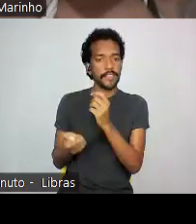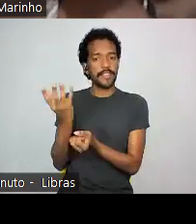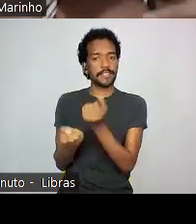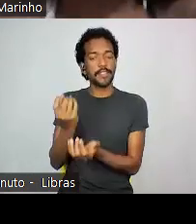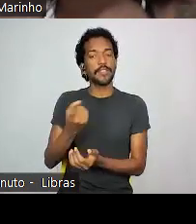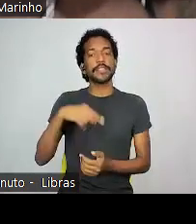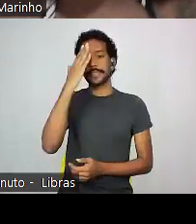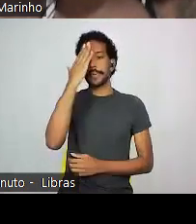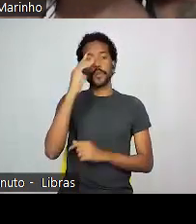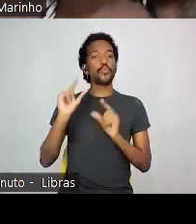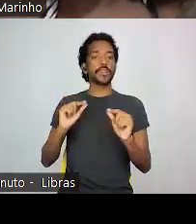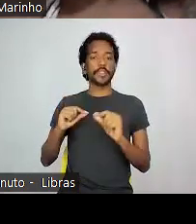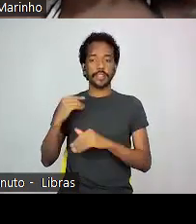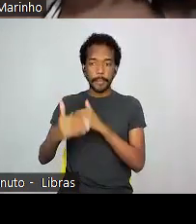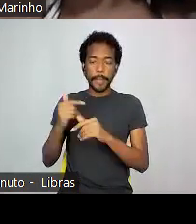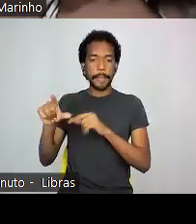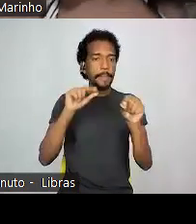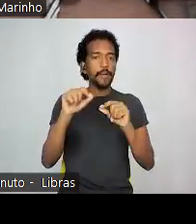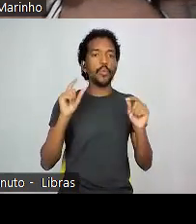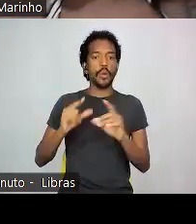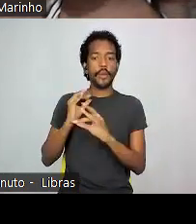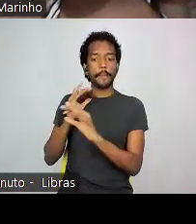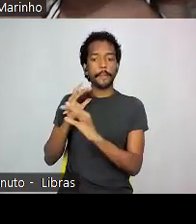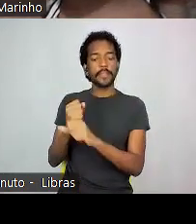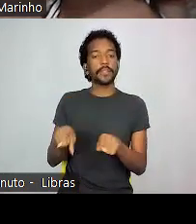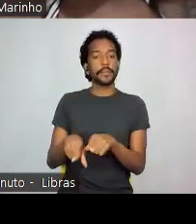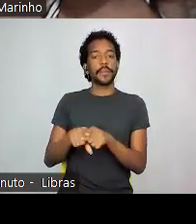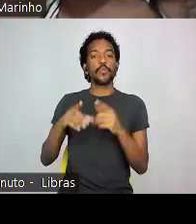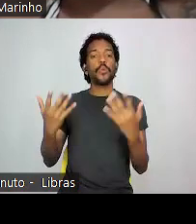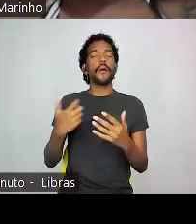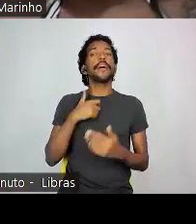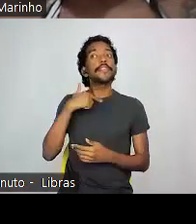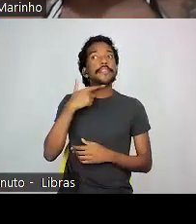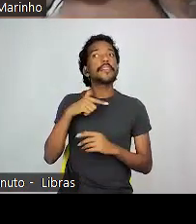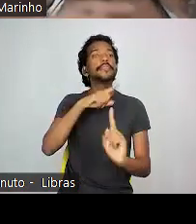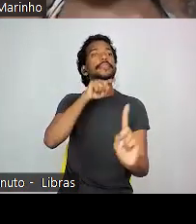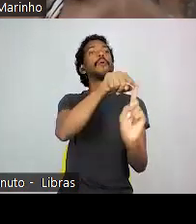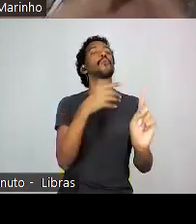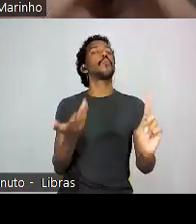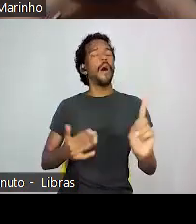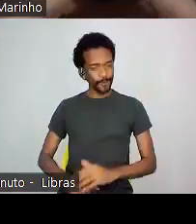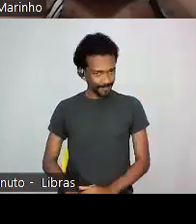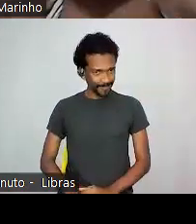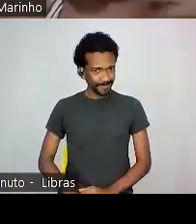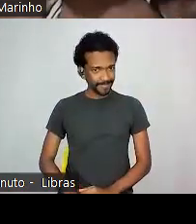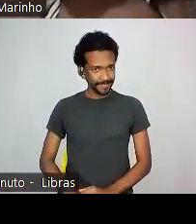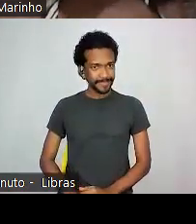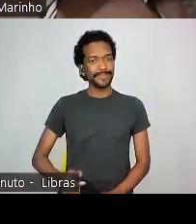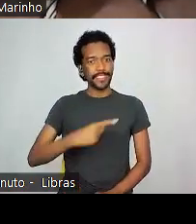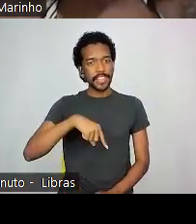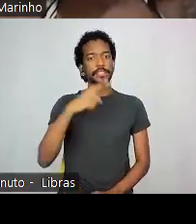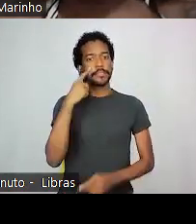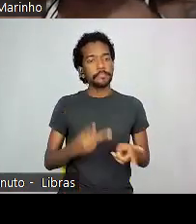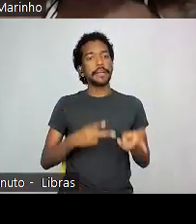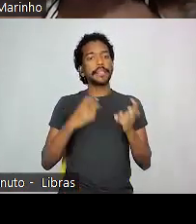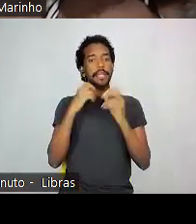o repertório que quem está fazendo essa curadoria tem e qual a intenção dessa pessoa. E aí a gente vê uma série de